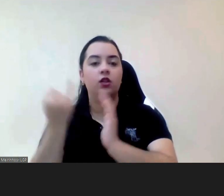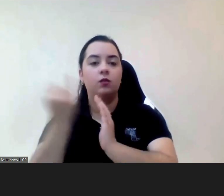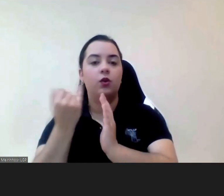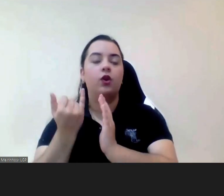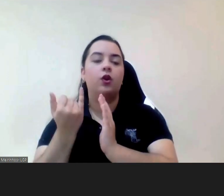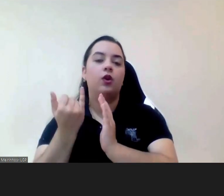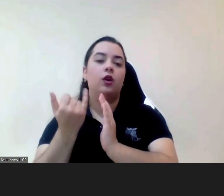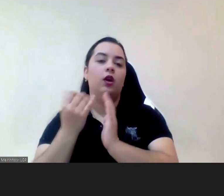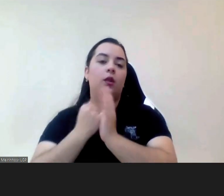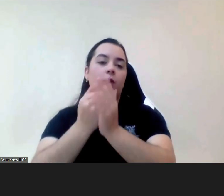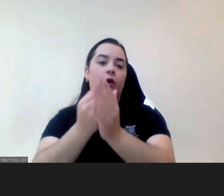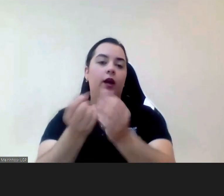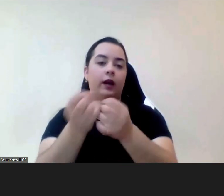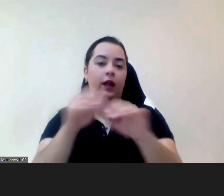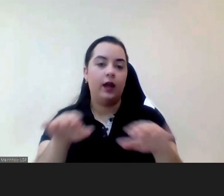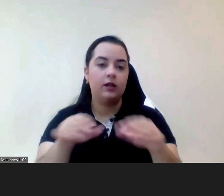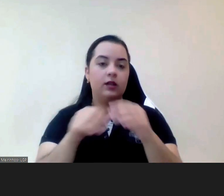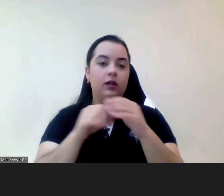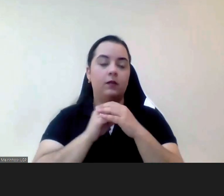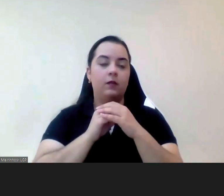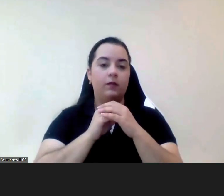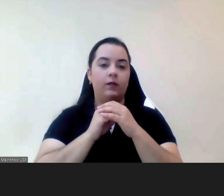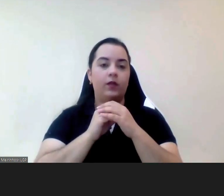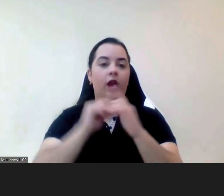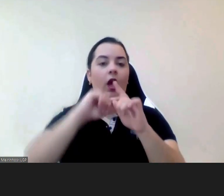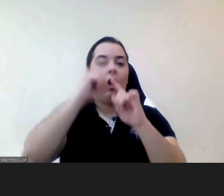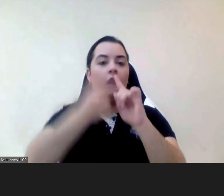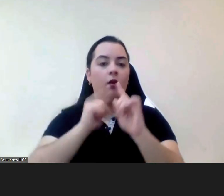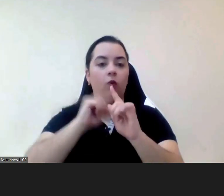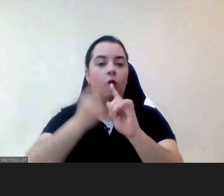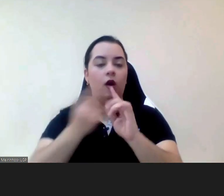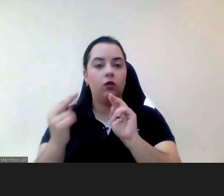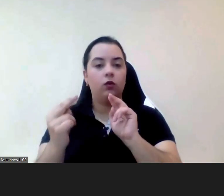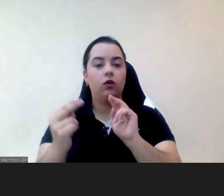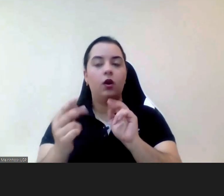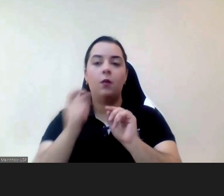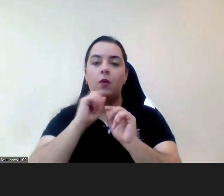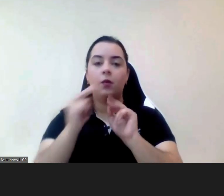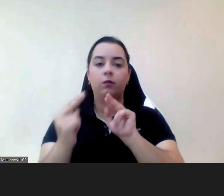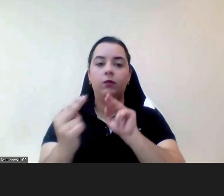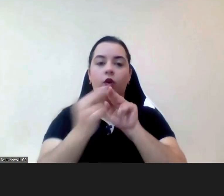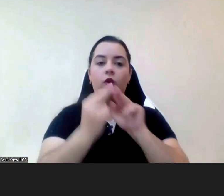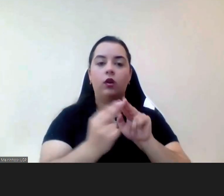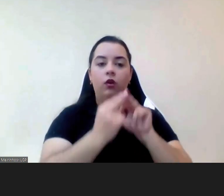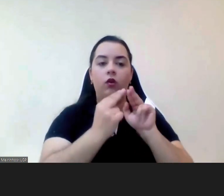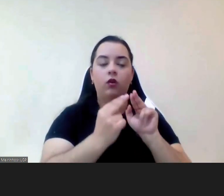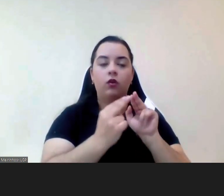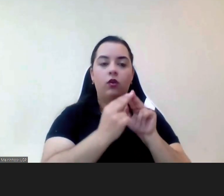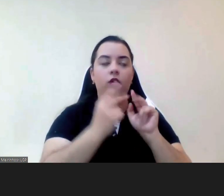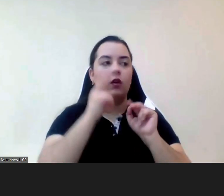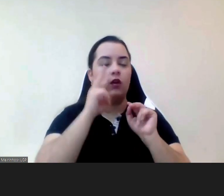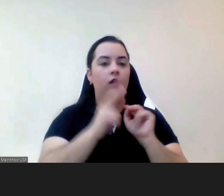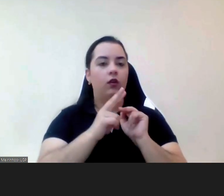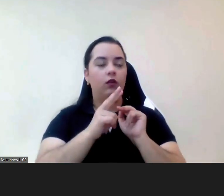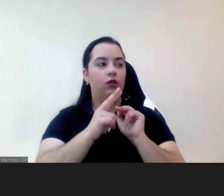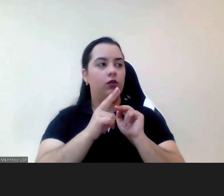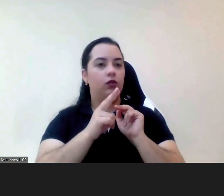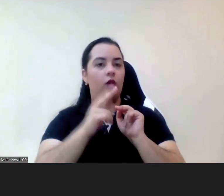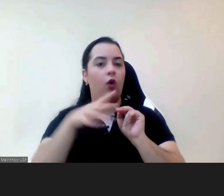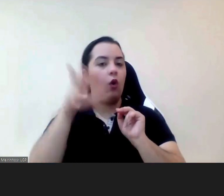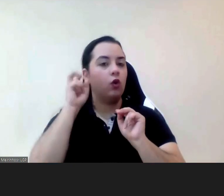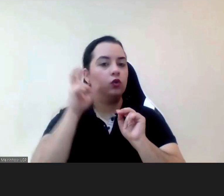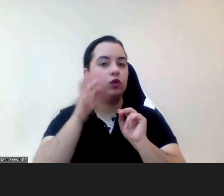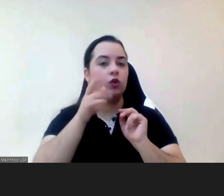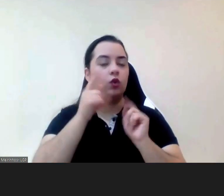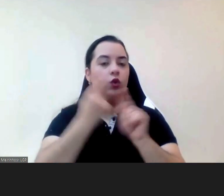e anualmente há um encontro e eu ouço testemunhos extraordinários de pais a dizerem que a escola dos seus